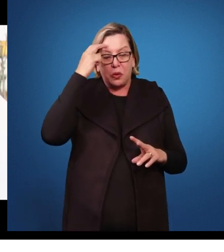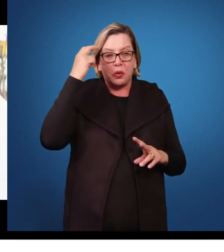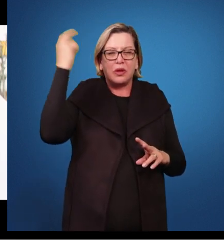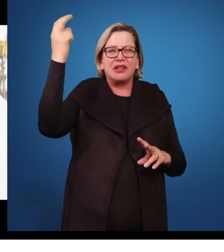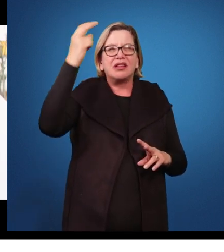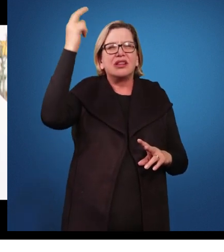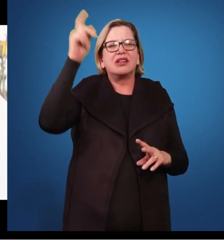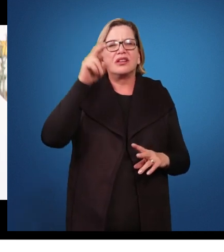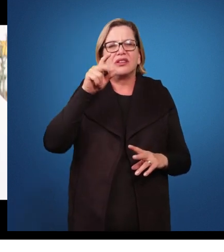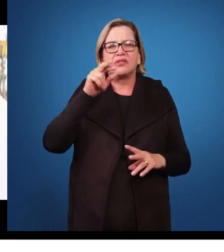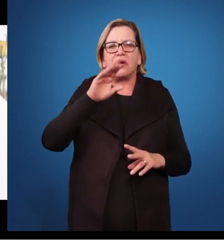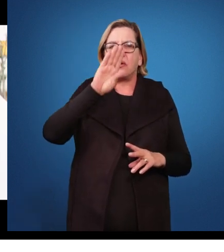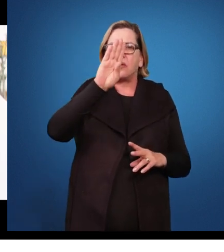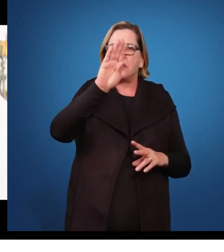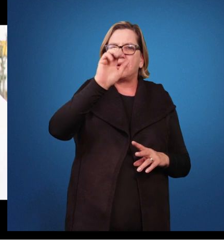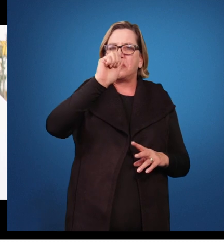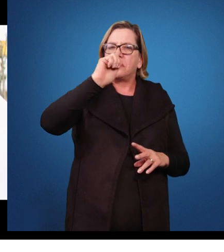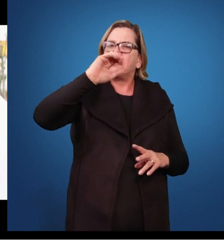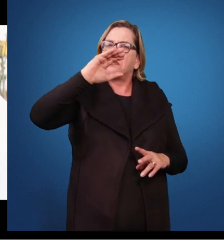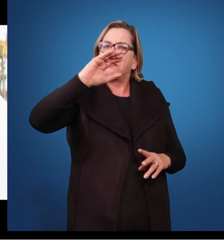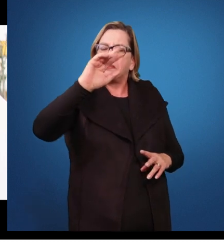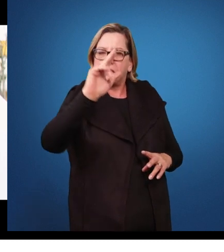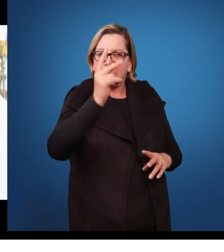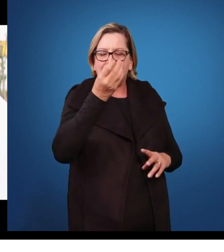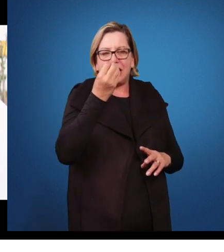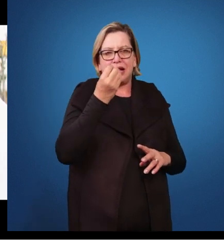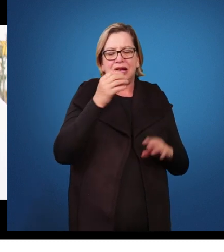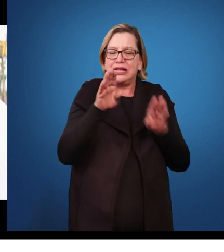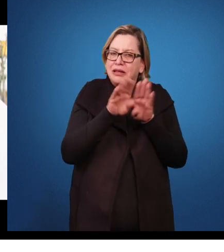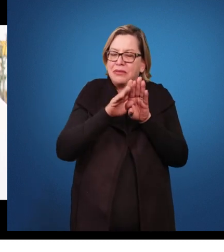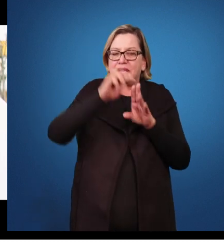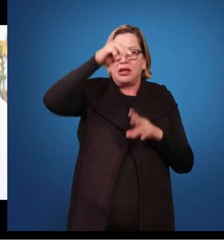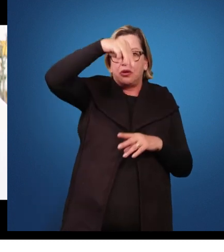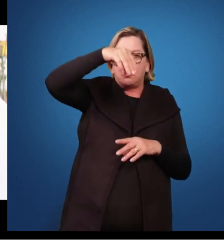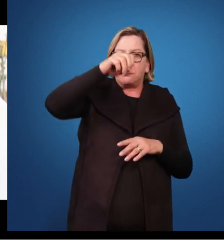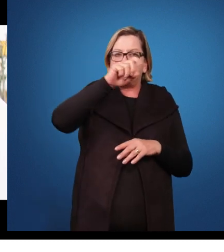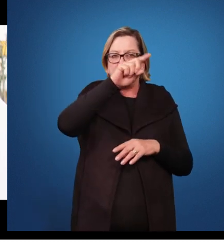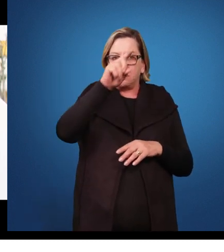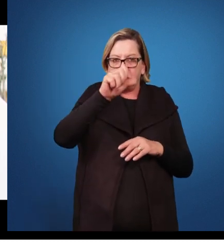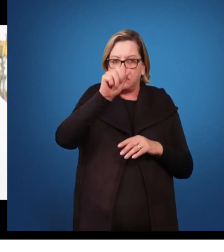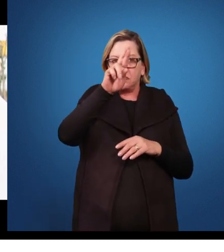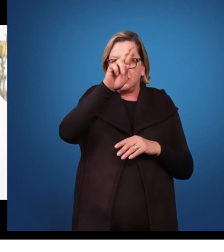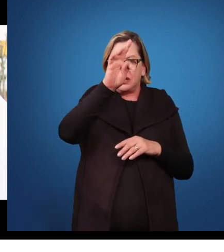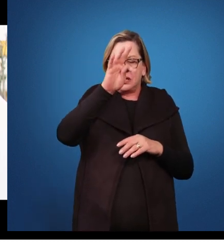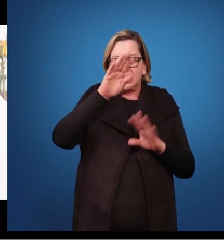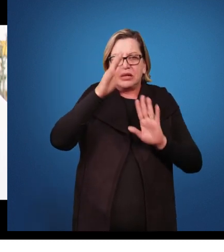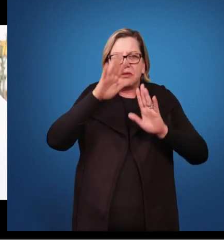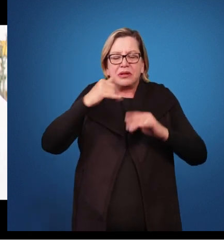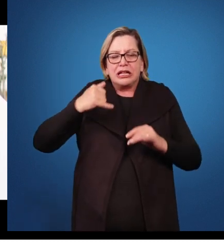Bach, o Mozart, que logo na infância, na primeira infância, 4, 5 anos, já compunham.